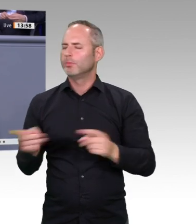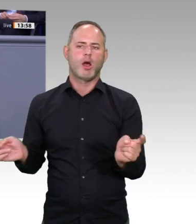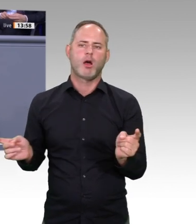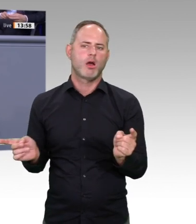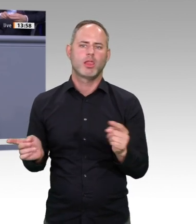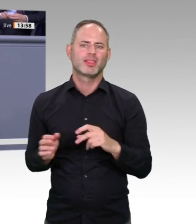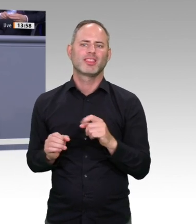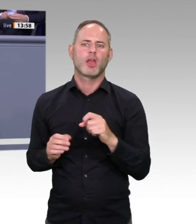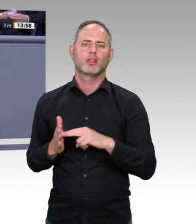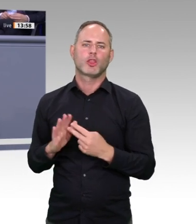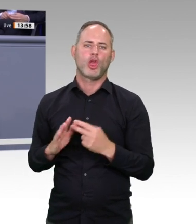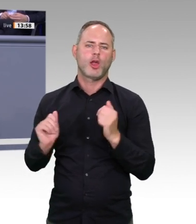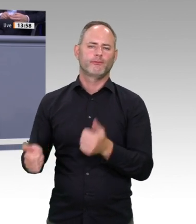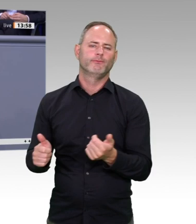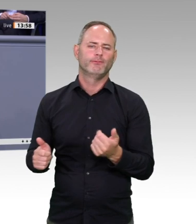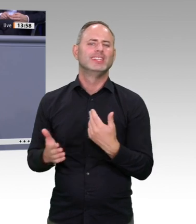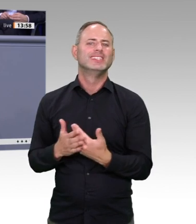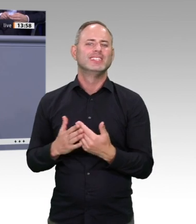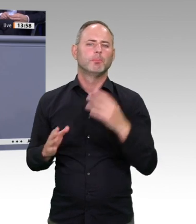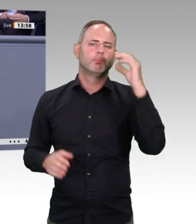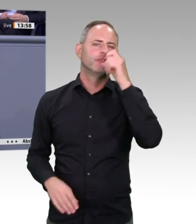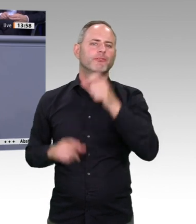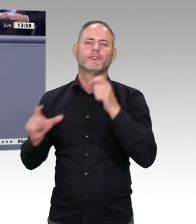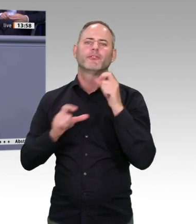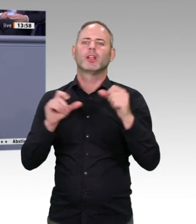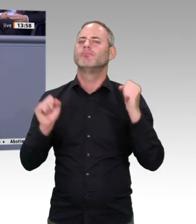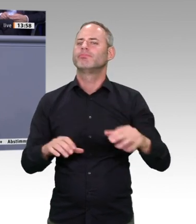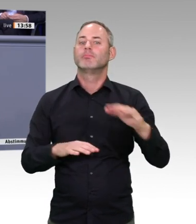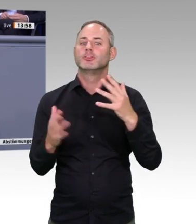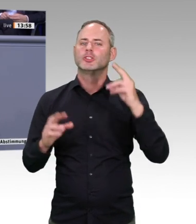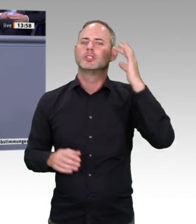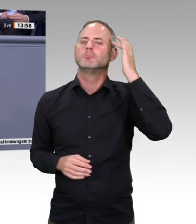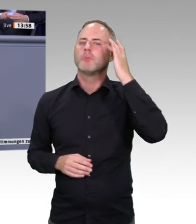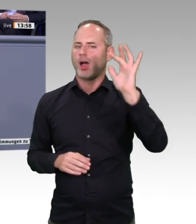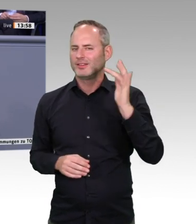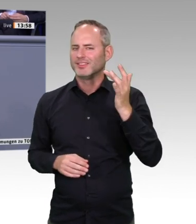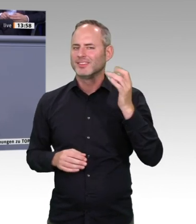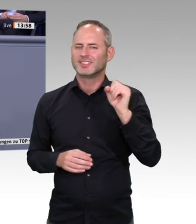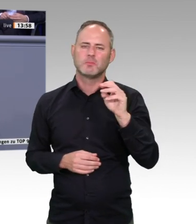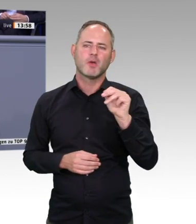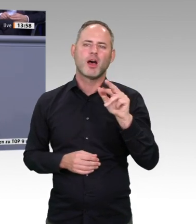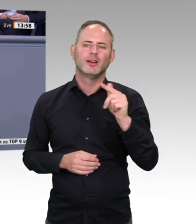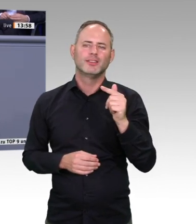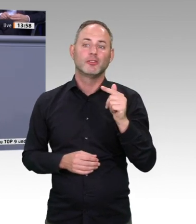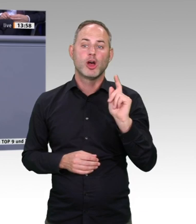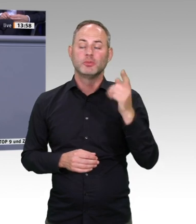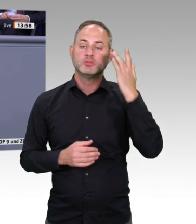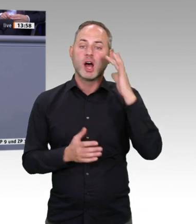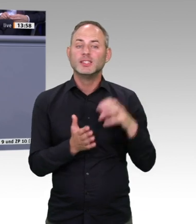im Jahr 2015 auf 228 Gigawatt, äquivalent zur Leistung von 228 Kernkraftwerken.